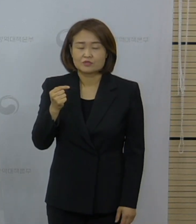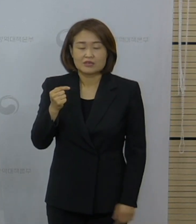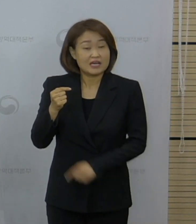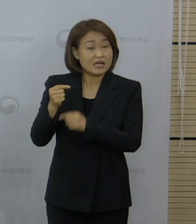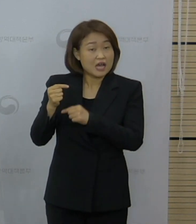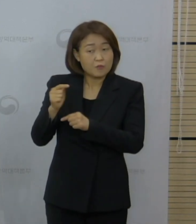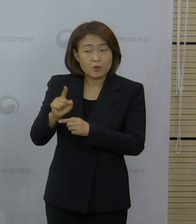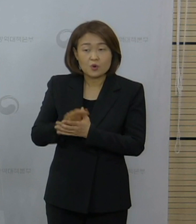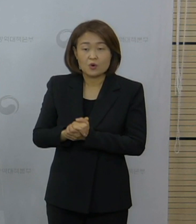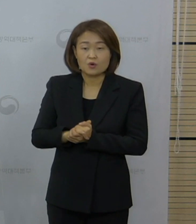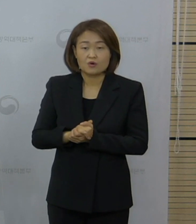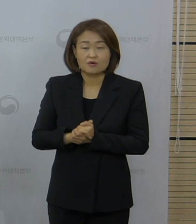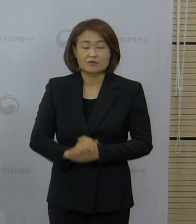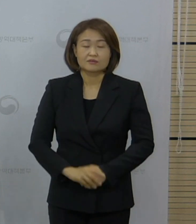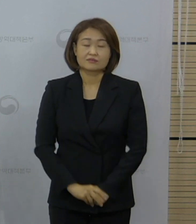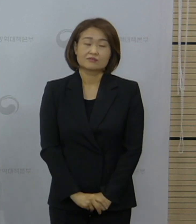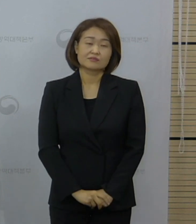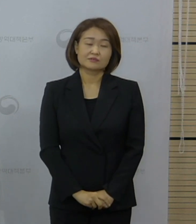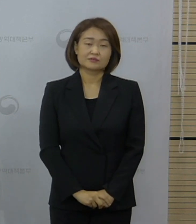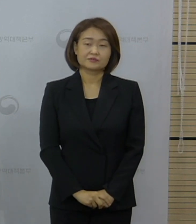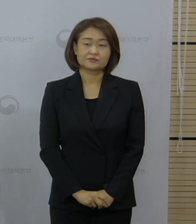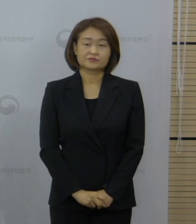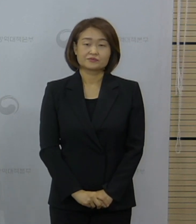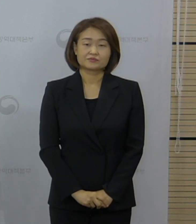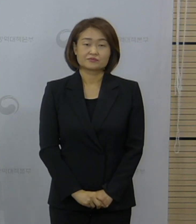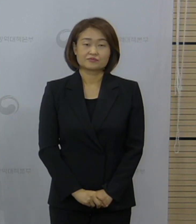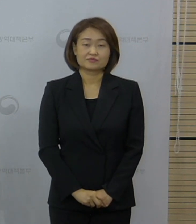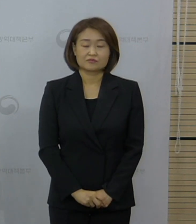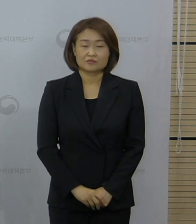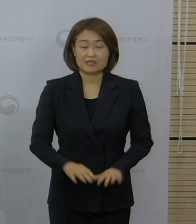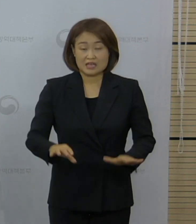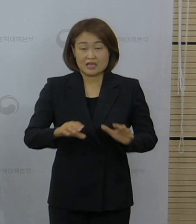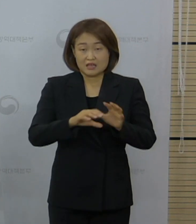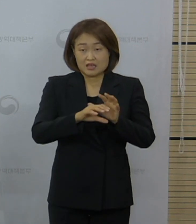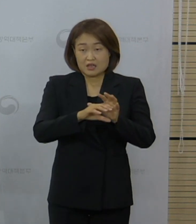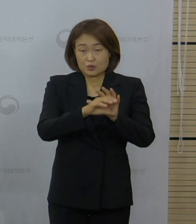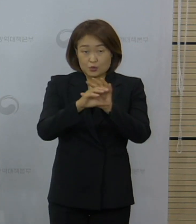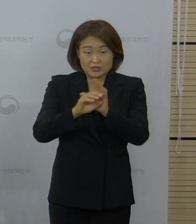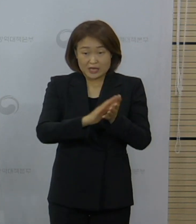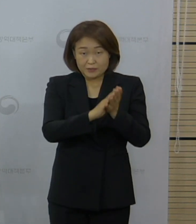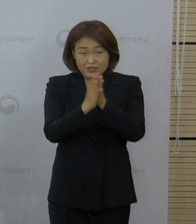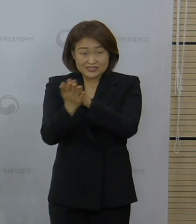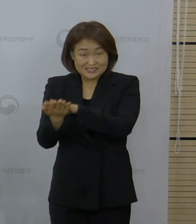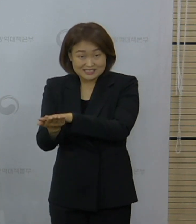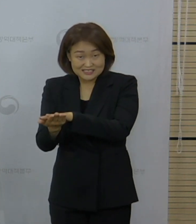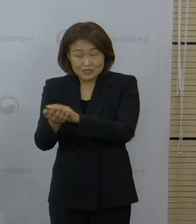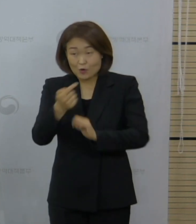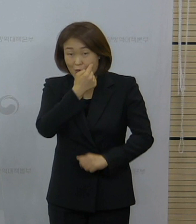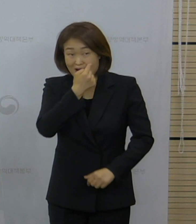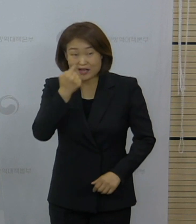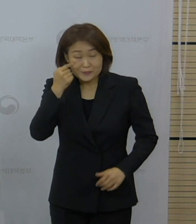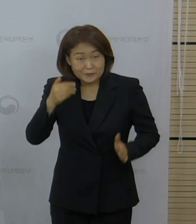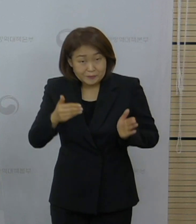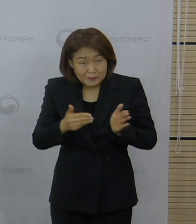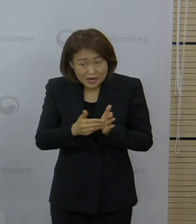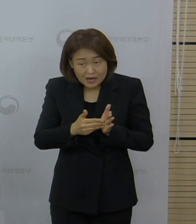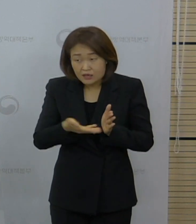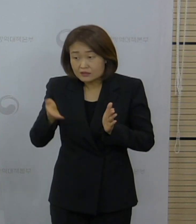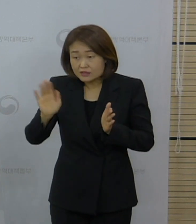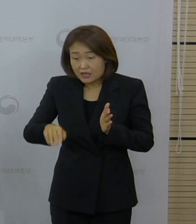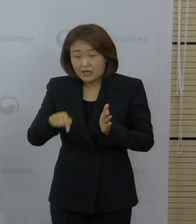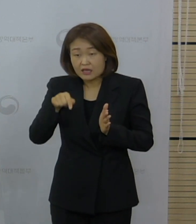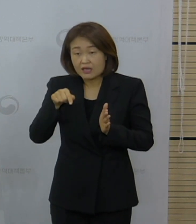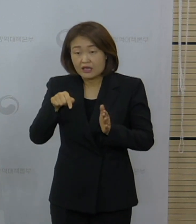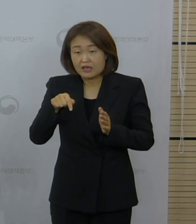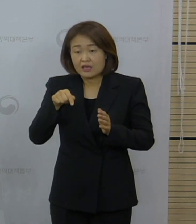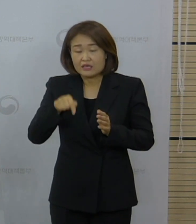기존의 변이 바이러스가 확인된 지역에서 감염 경로가 불명인 사람에